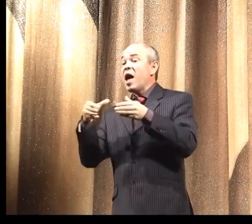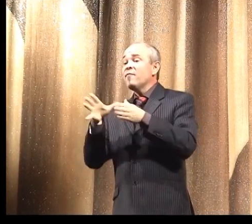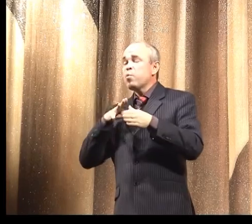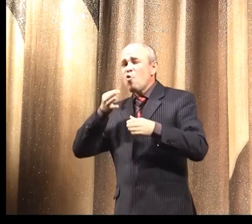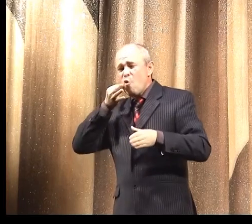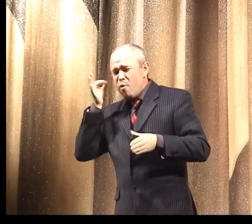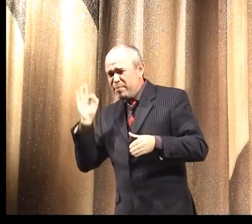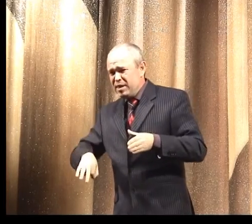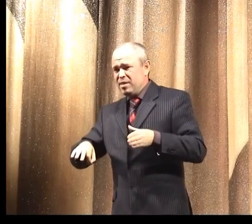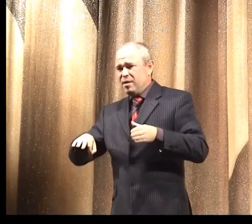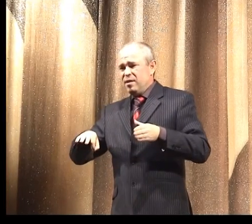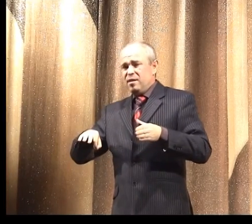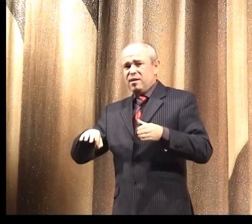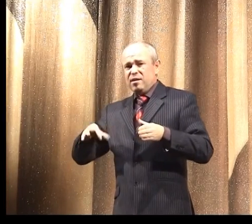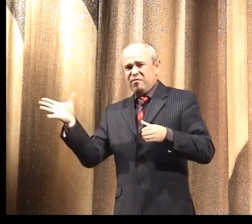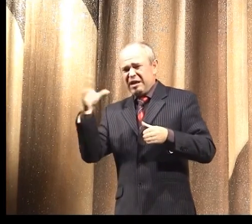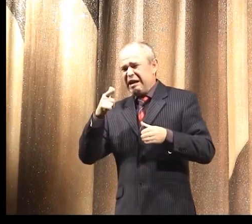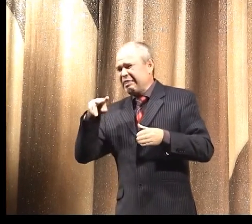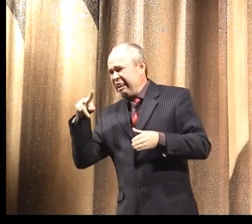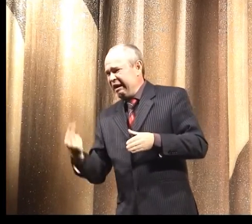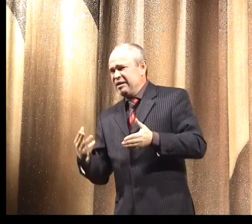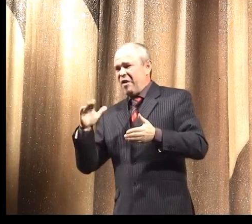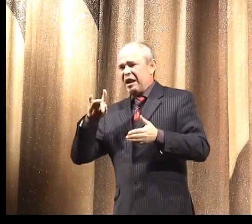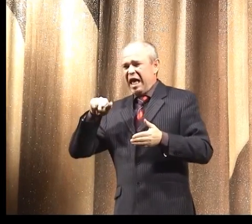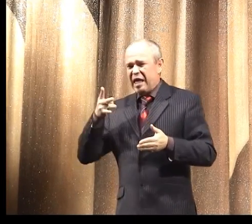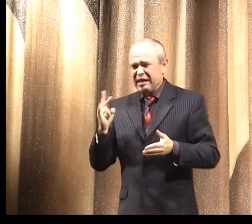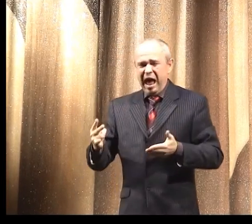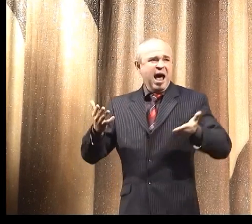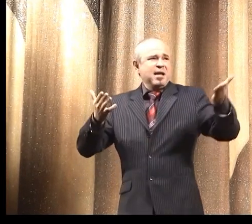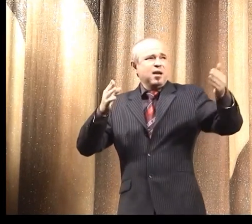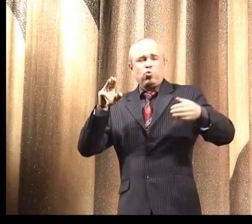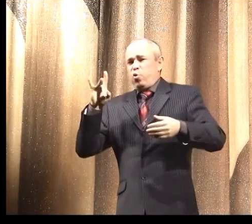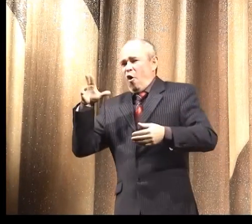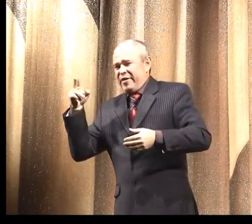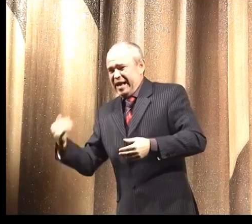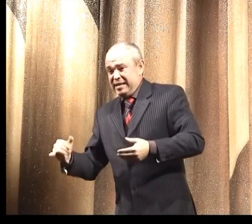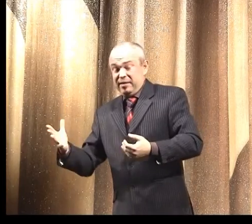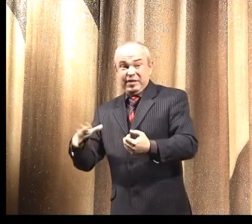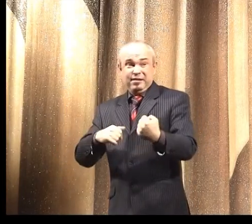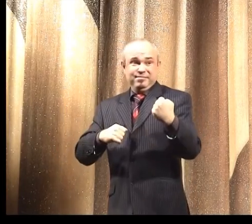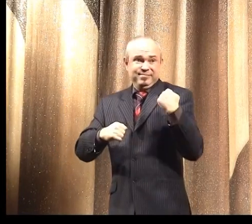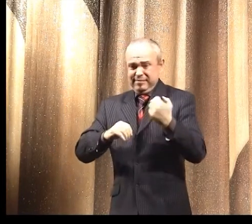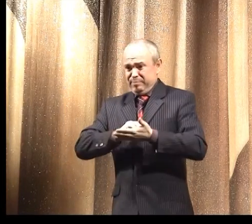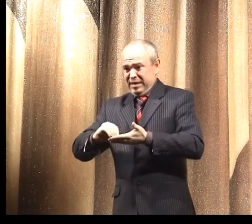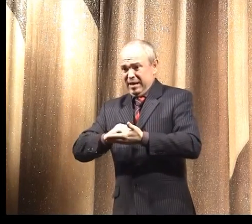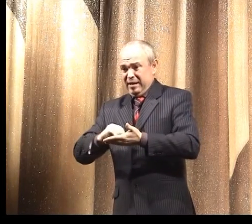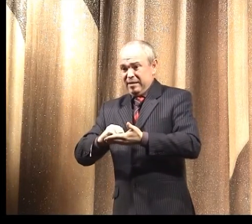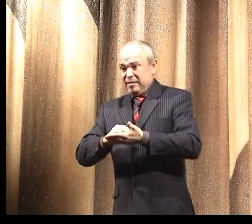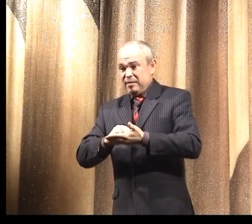писатель. Был отдел очень опытный, все были, понимаете, в общем, да, такие все крутые, сильно